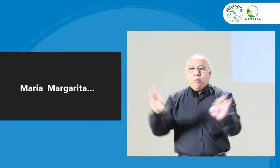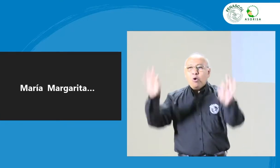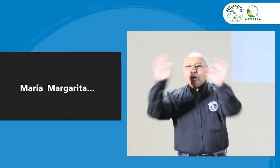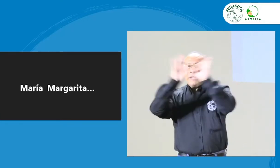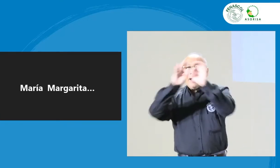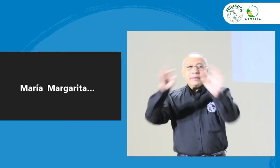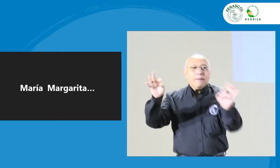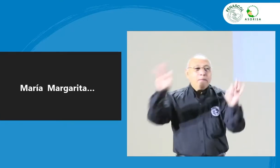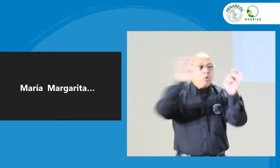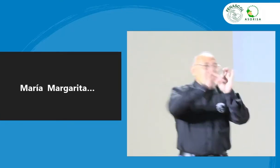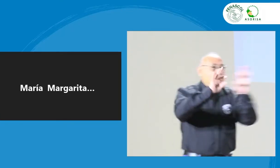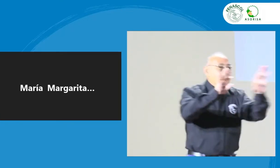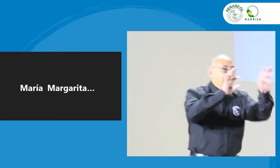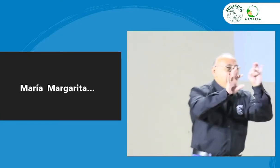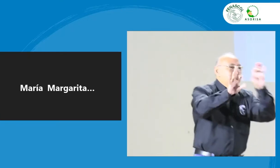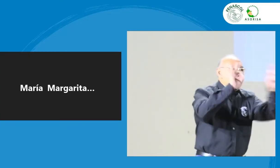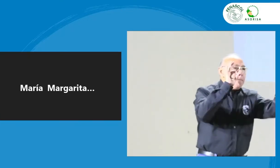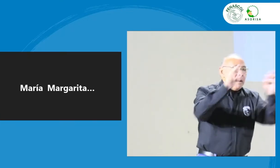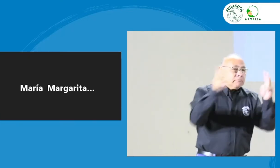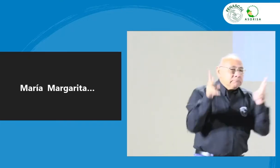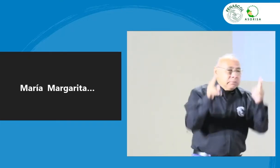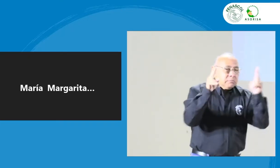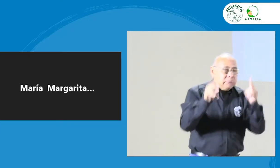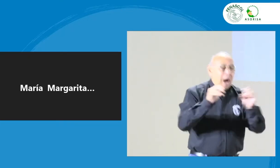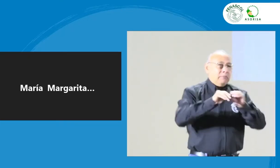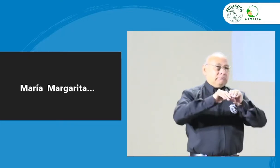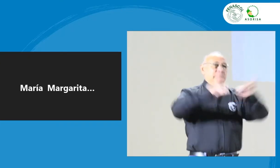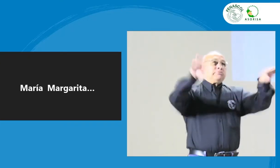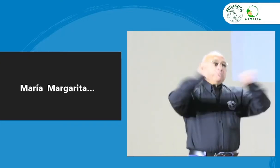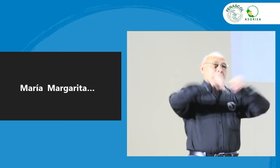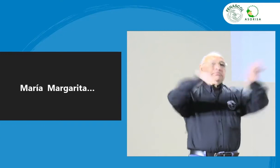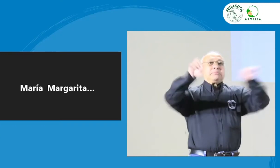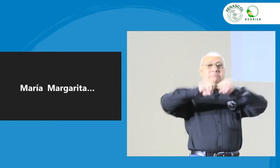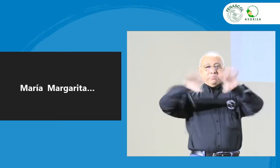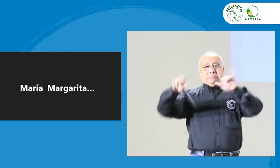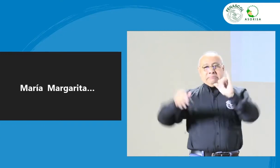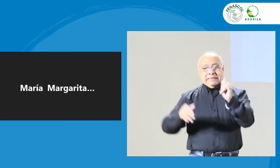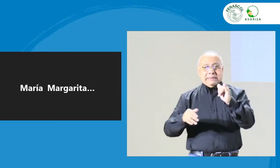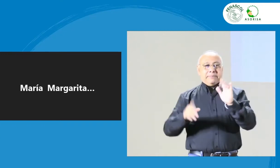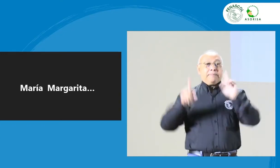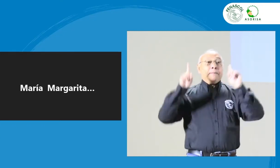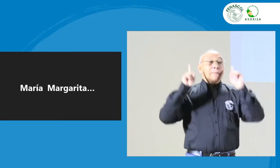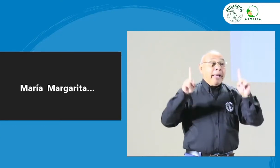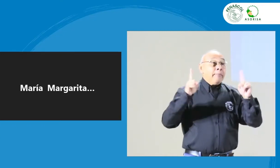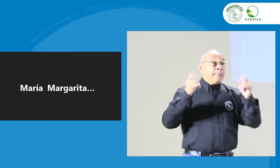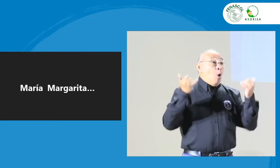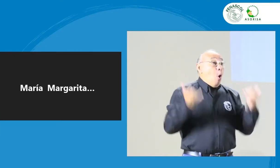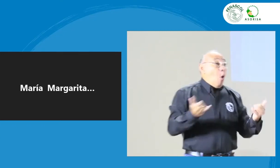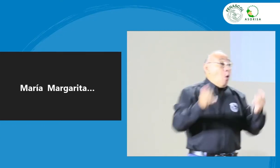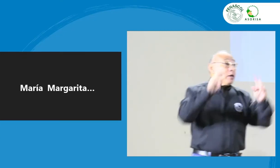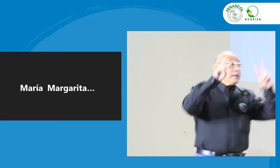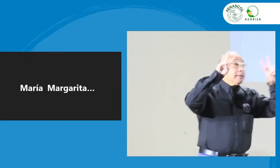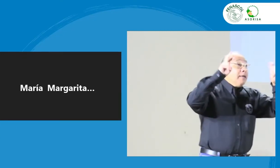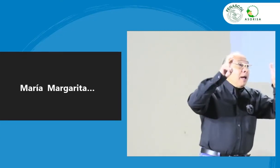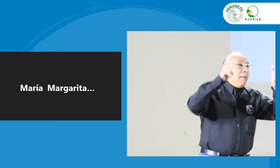proceso de montarlo a la nube es complejo. Vamos a hacer una selección de momentos más importantes de las jornadas